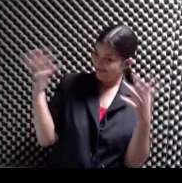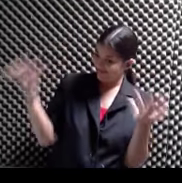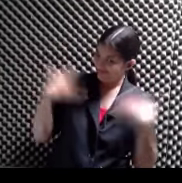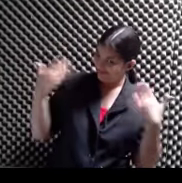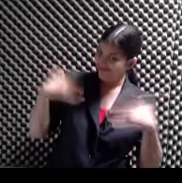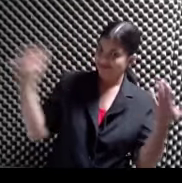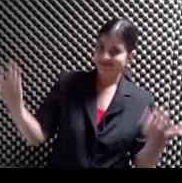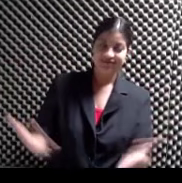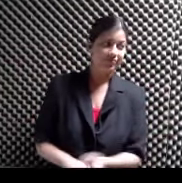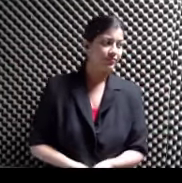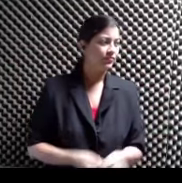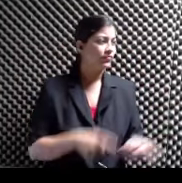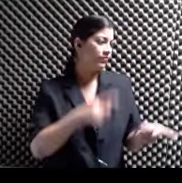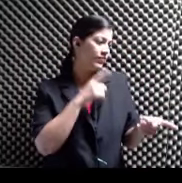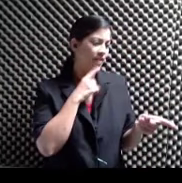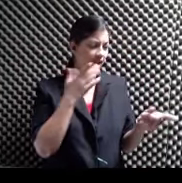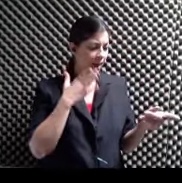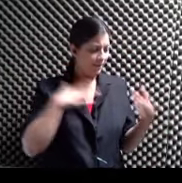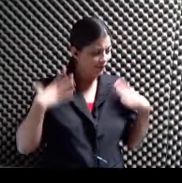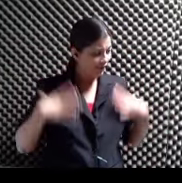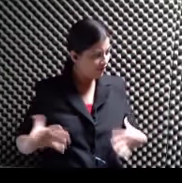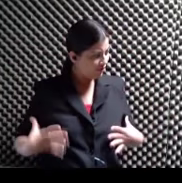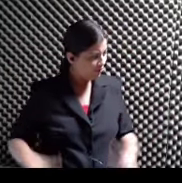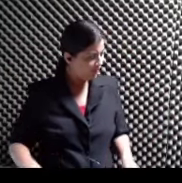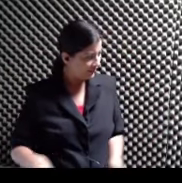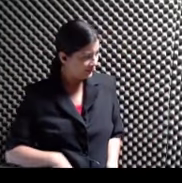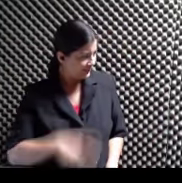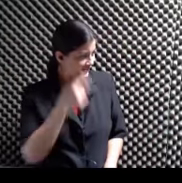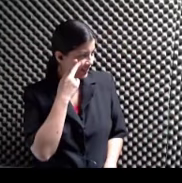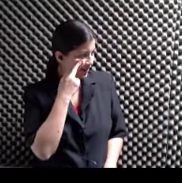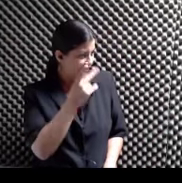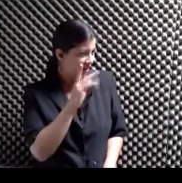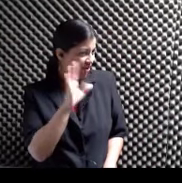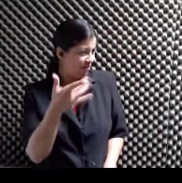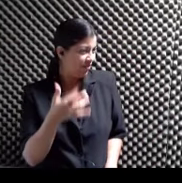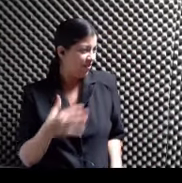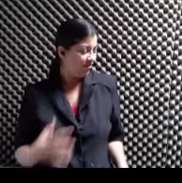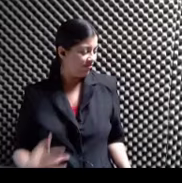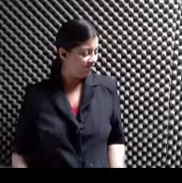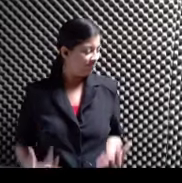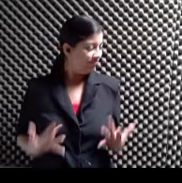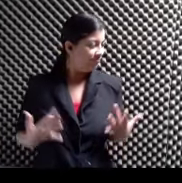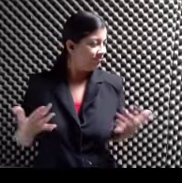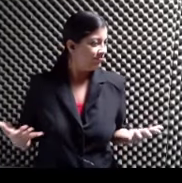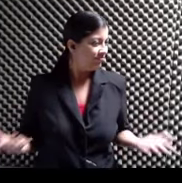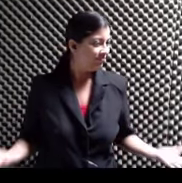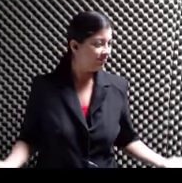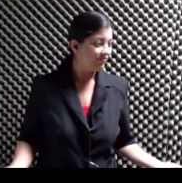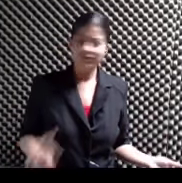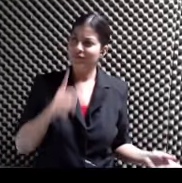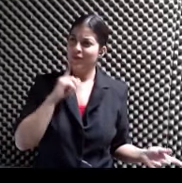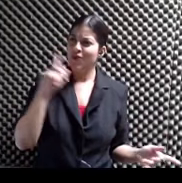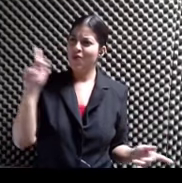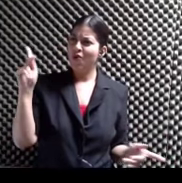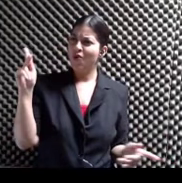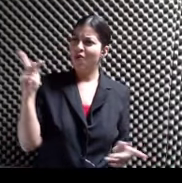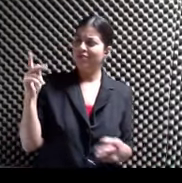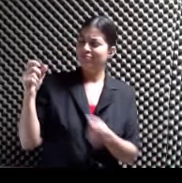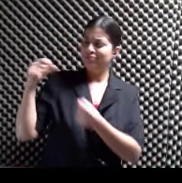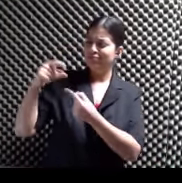No me vas a decir nada De mi ropita Mira tú estás como que No sé vaporosa Alguien dijo Dijo un personaje famosísimo Cuando ella